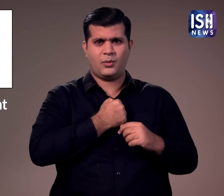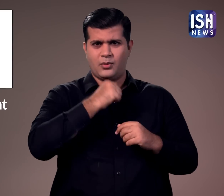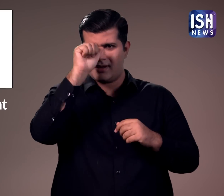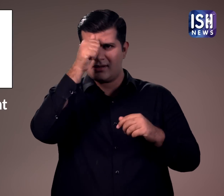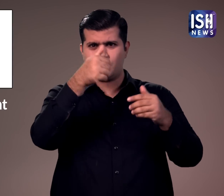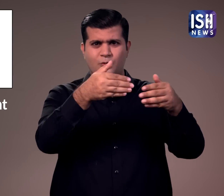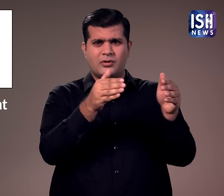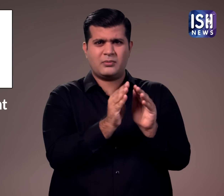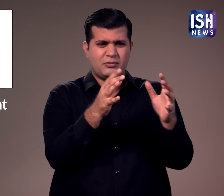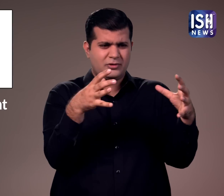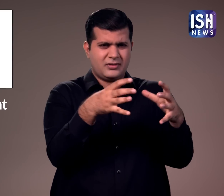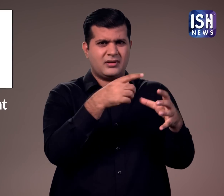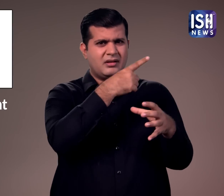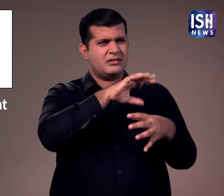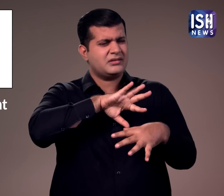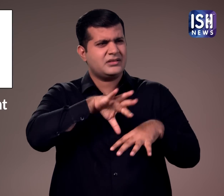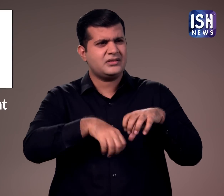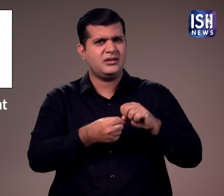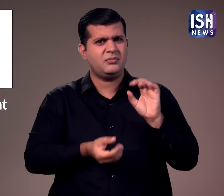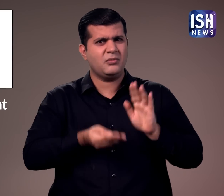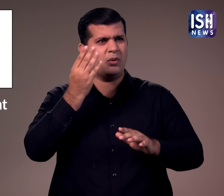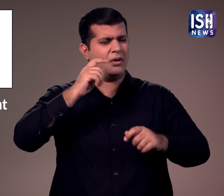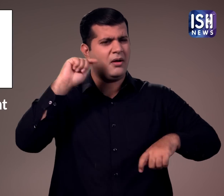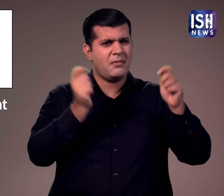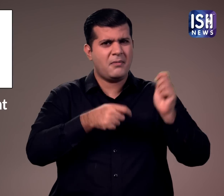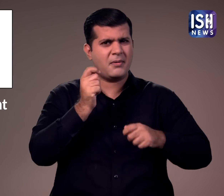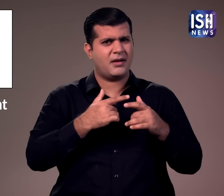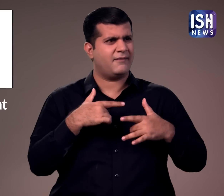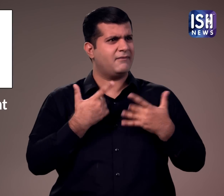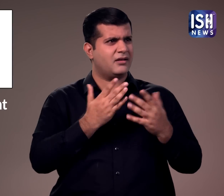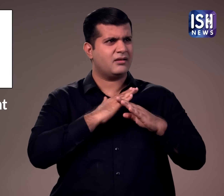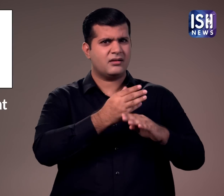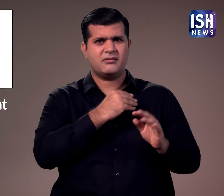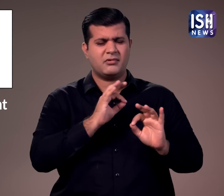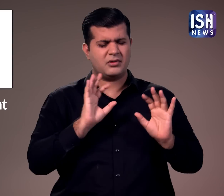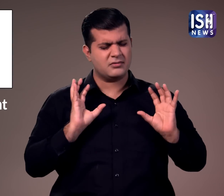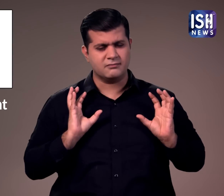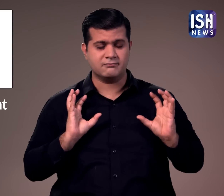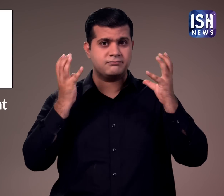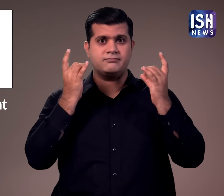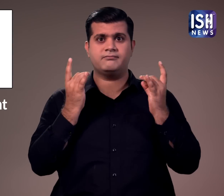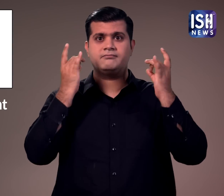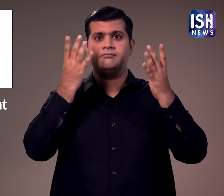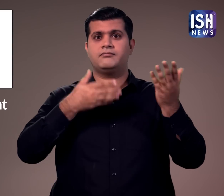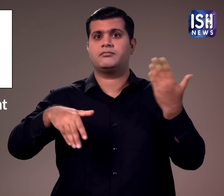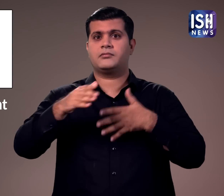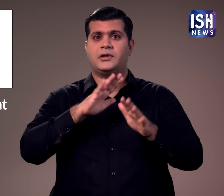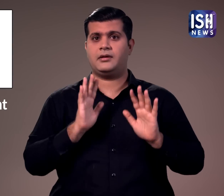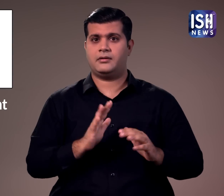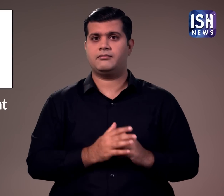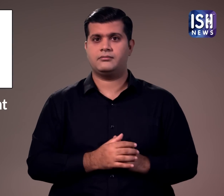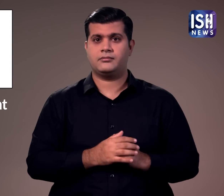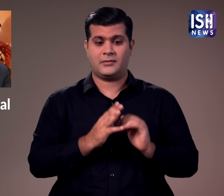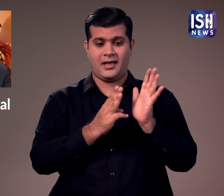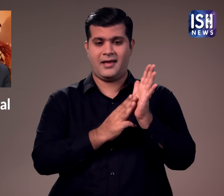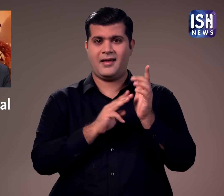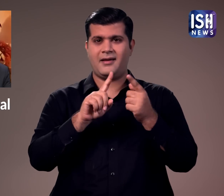खिलाफ इस कृत्य की निंदा करते हुए देखा गया। क्योंकि समुदाई को कोई सुरक्षा नहीं है।